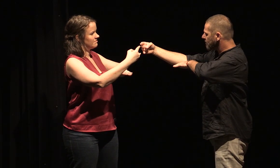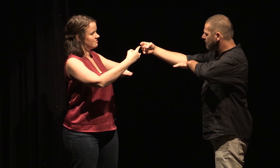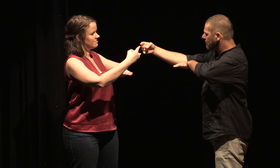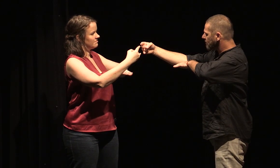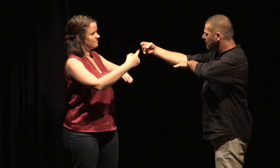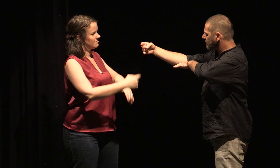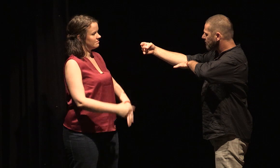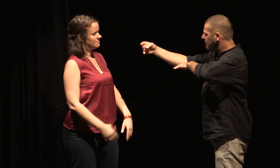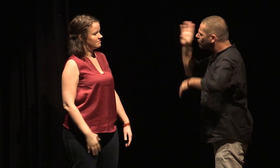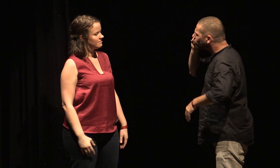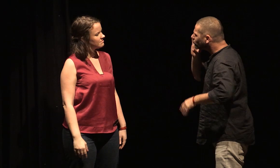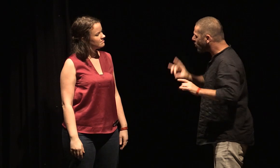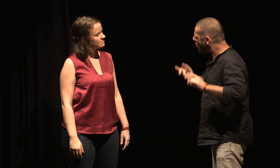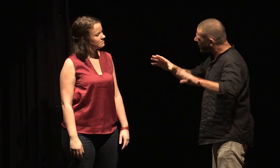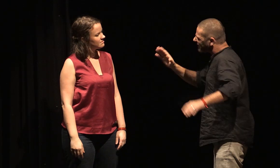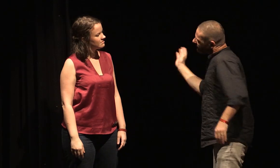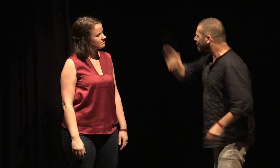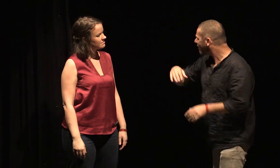Emmène-moi en Australie. Emmène-moi à Jérusalem.